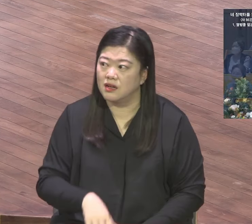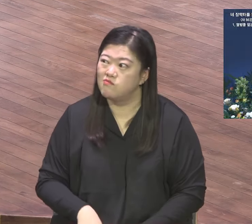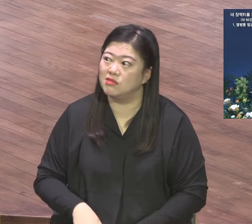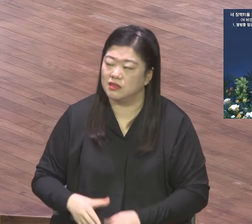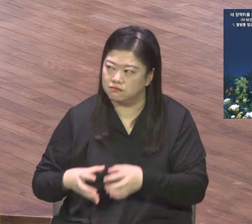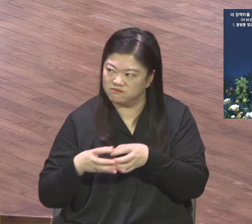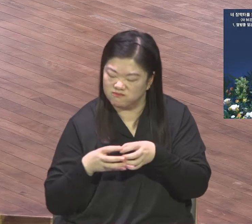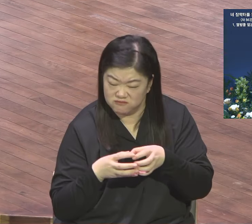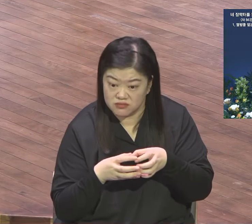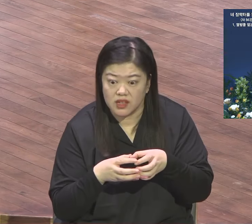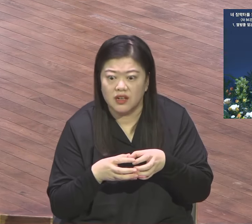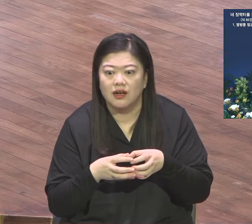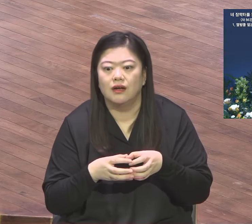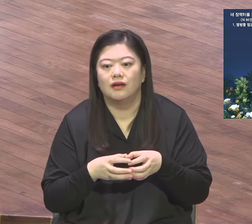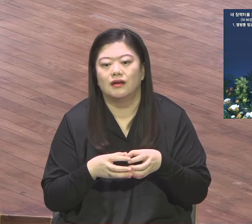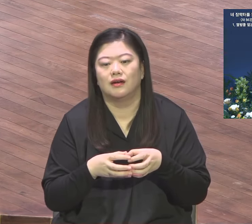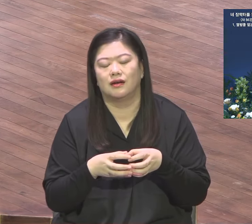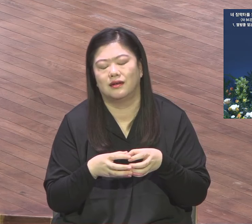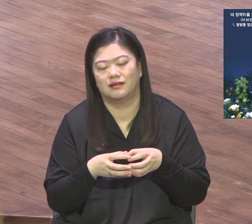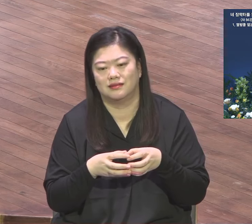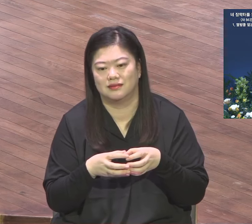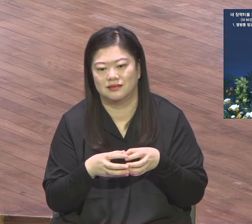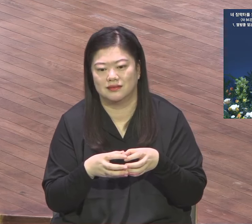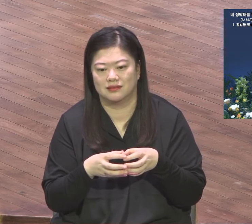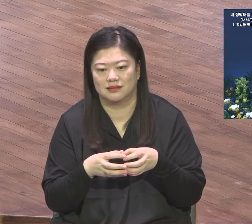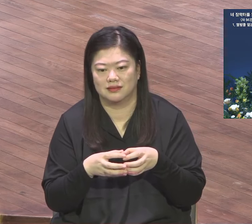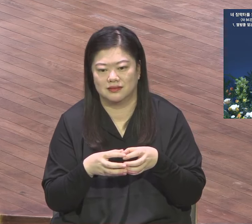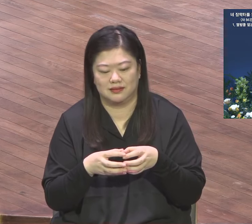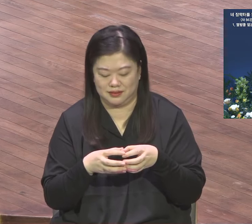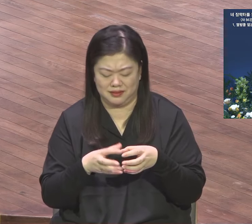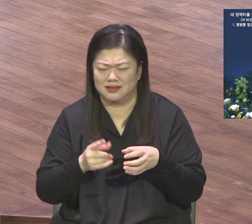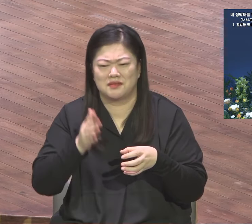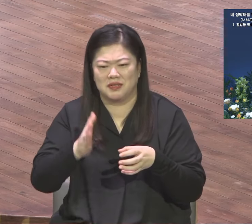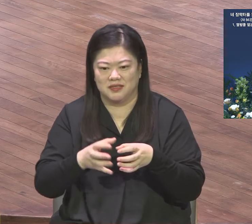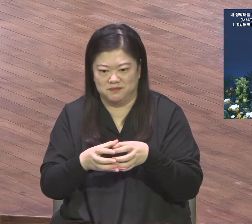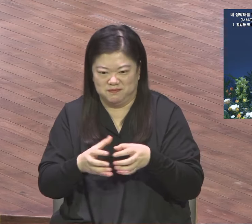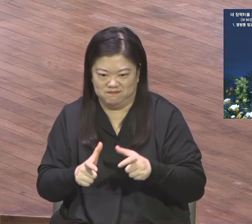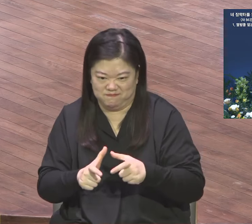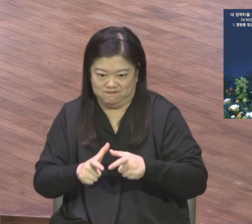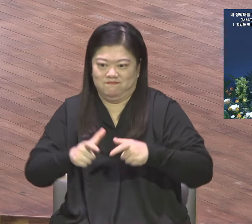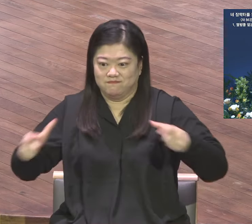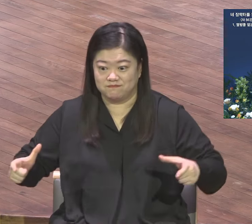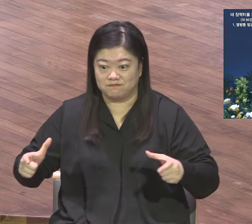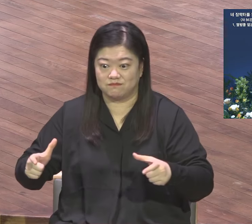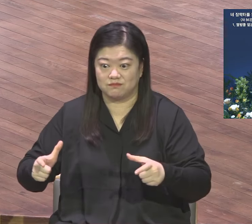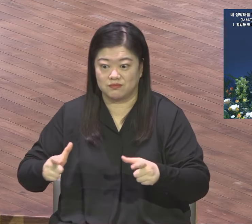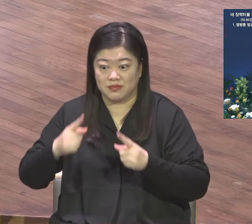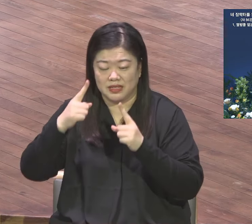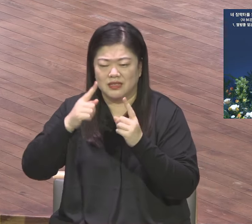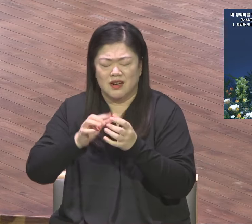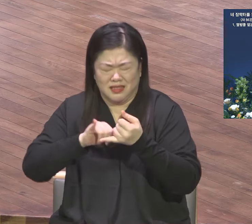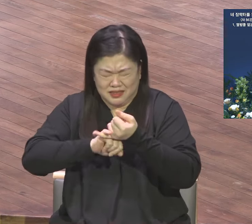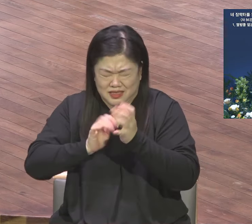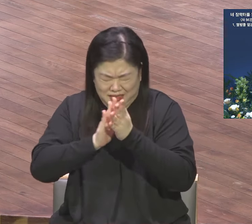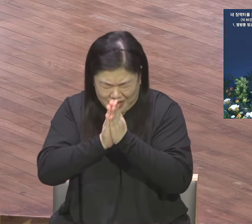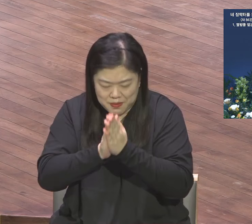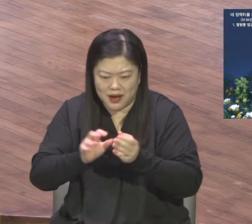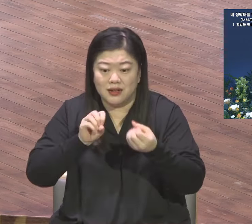열방을 얻는 2, 3, 7 망대로 쉬어가는 시대적 대표적 기념비적으로 시임받기를 죄모로 추부합니다 두 번째로